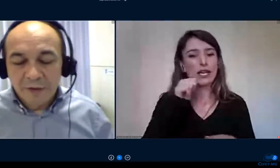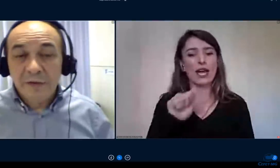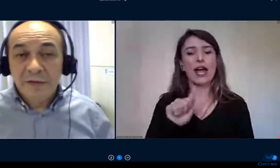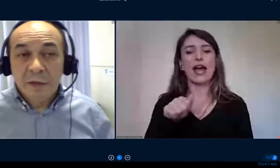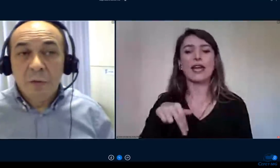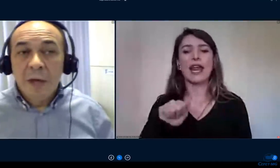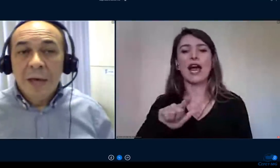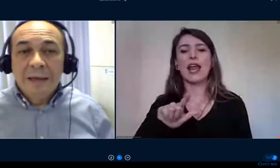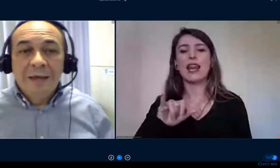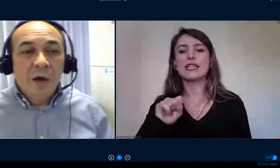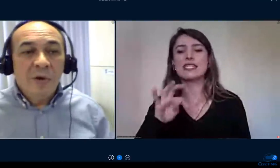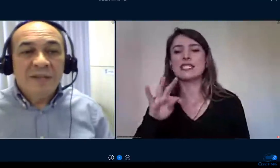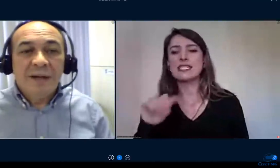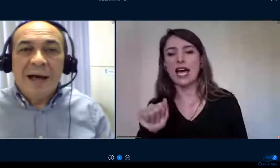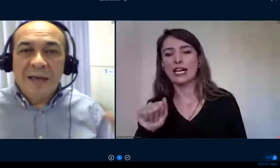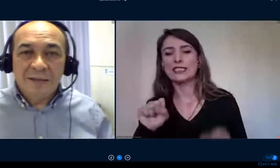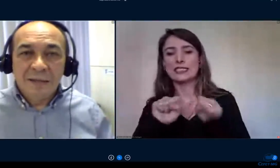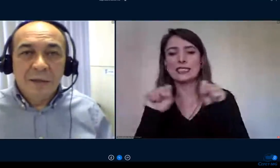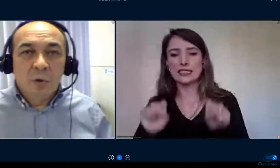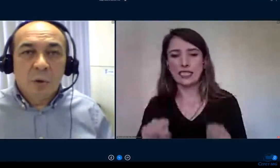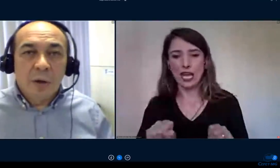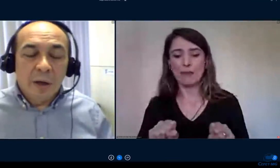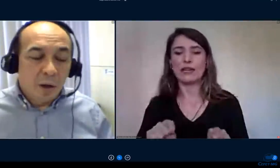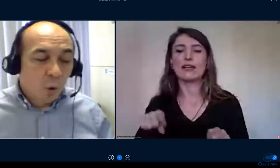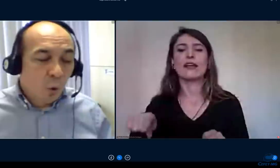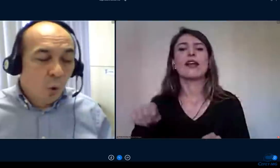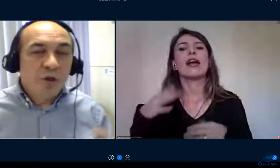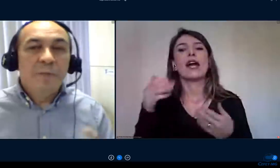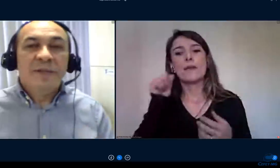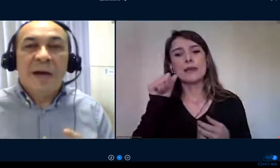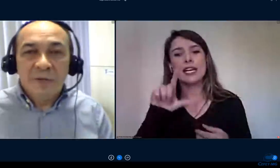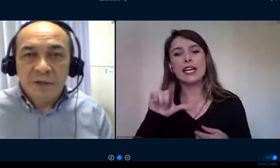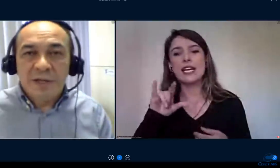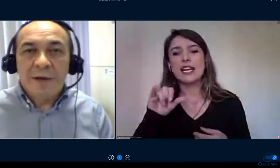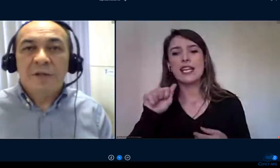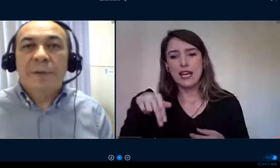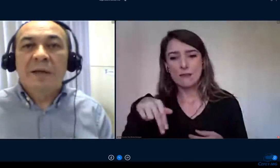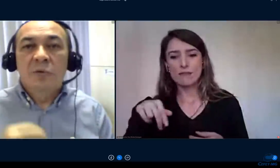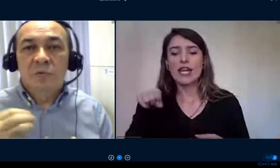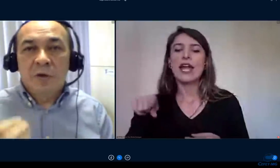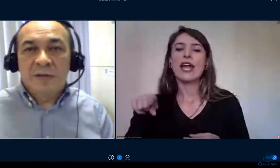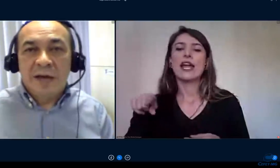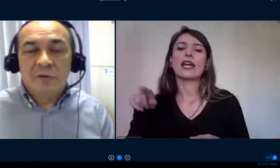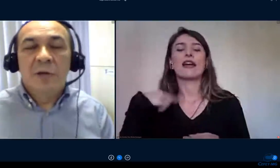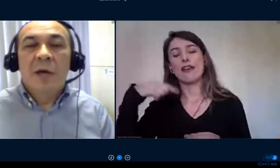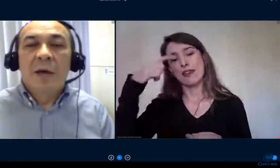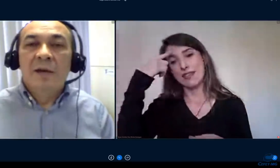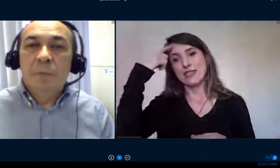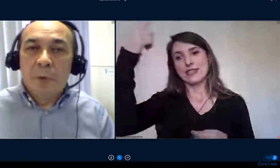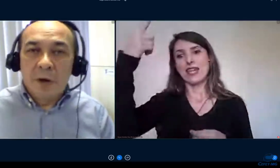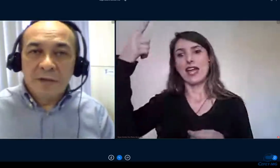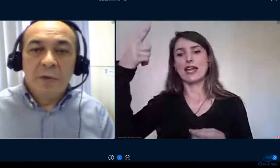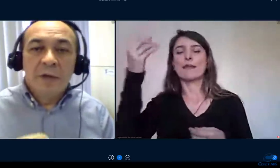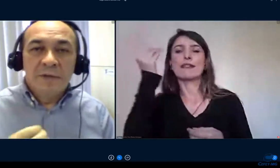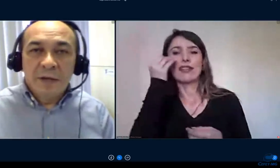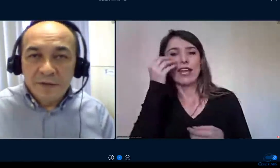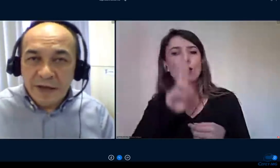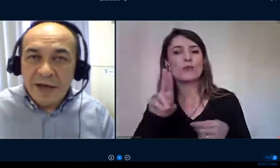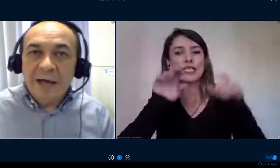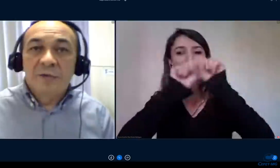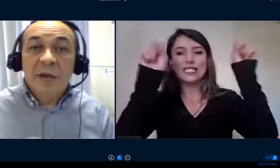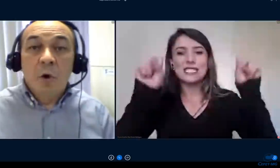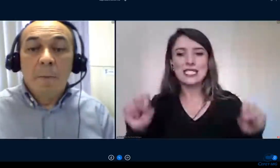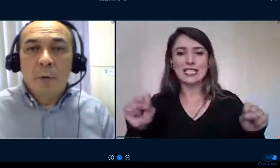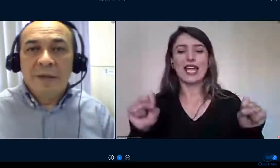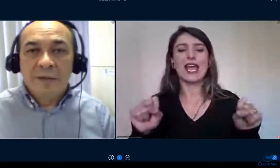Proreitoria de Ensino que deu esse gás em otimizar os sistemas para que os processos eles possam ser